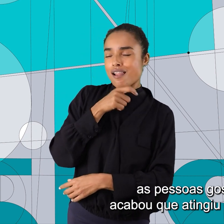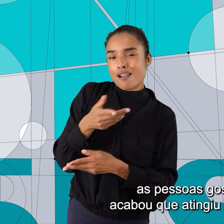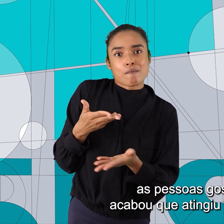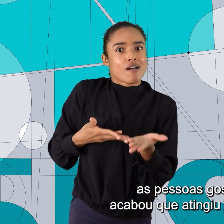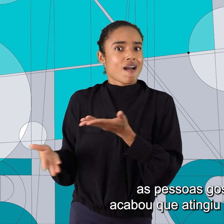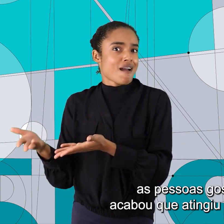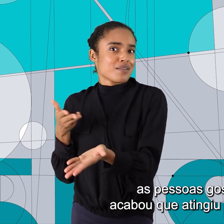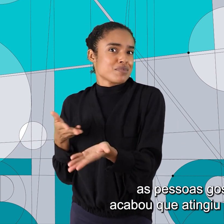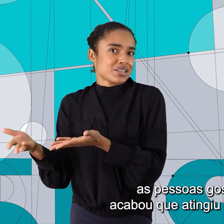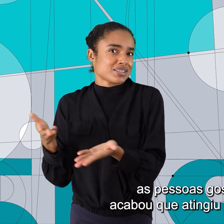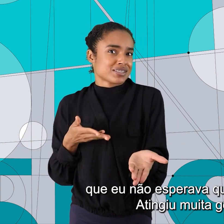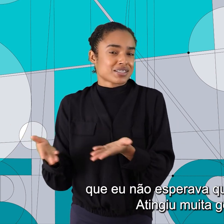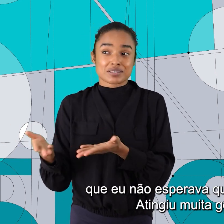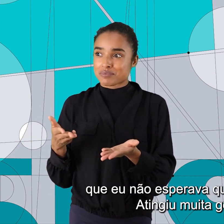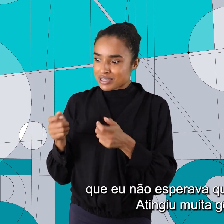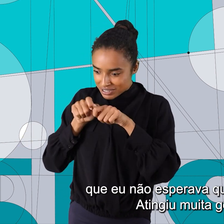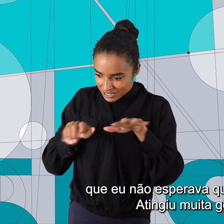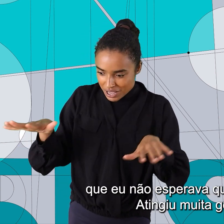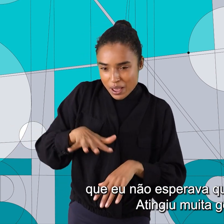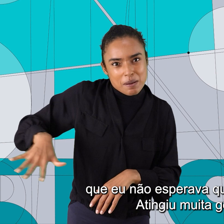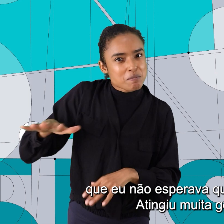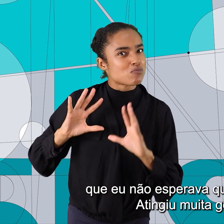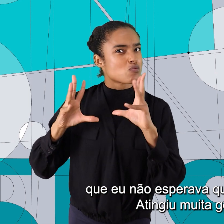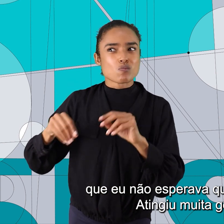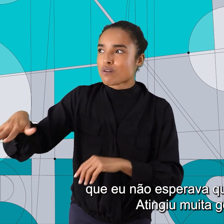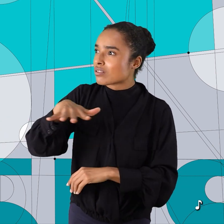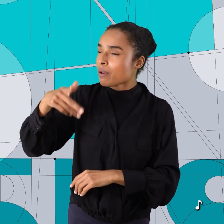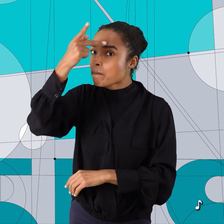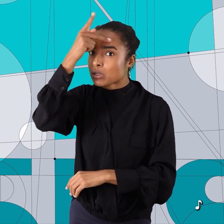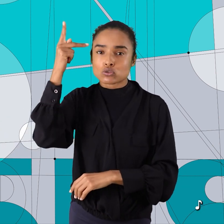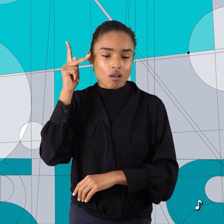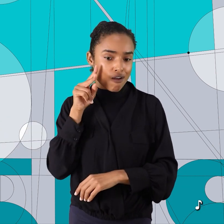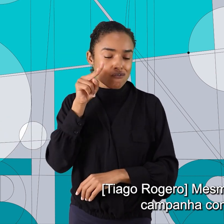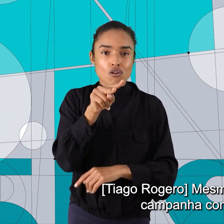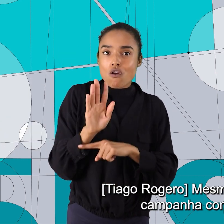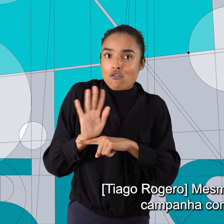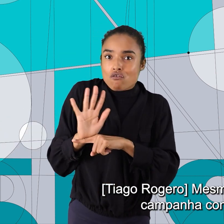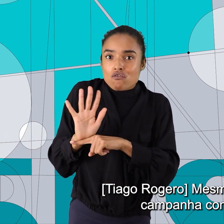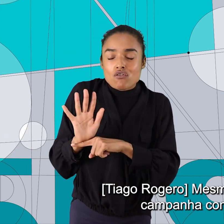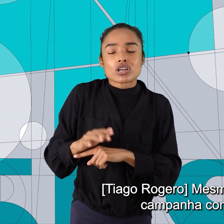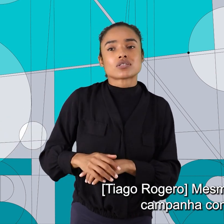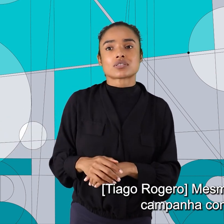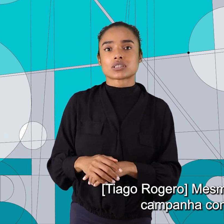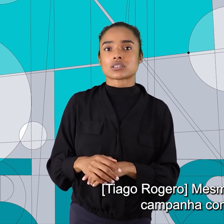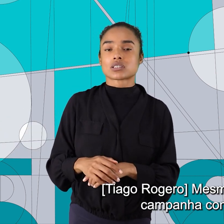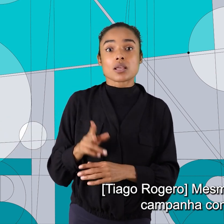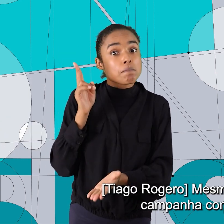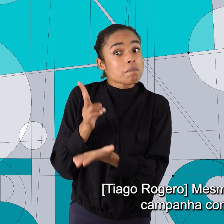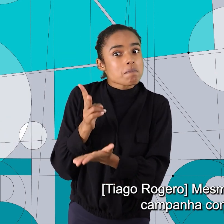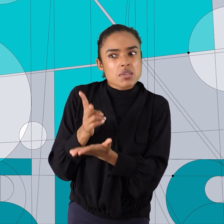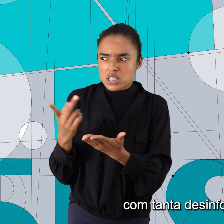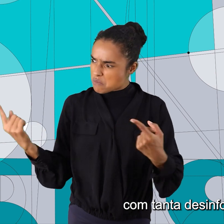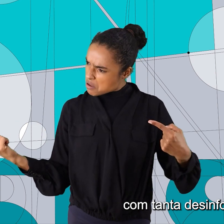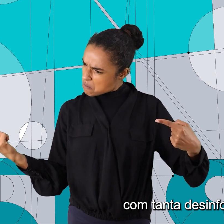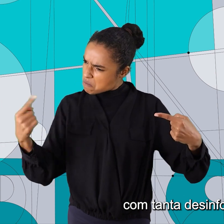pessoas gostam e acabou que atingiu o público que eu não esperava que fosse atingir, atingiu muita gente. Mesmo com tanta campanha contrária,